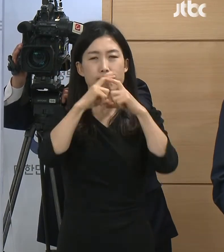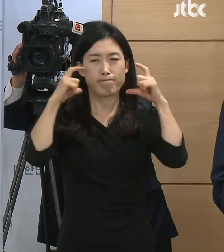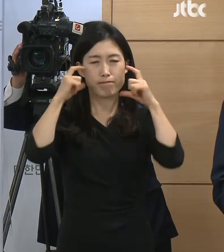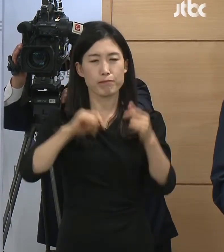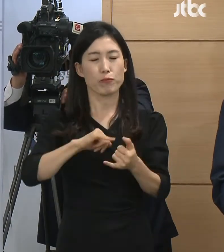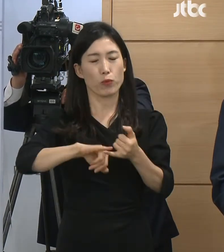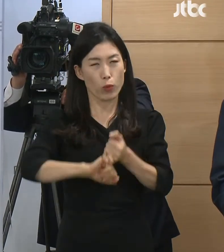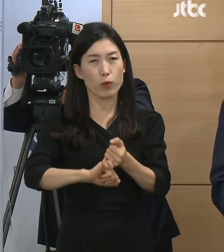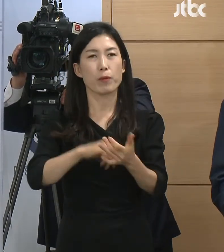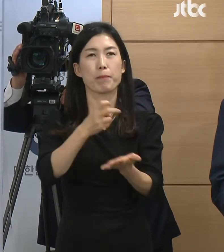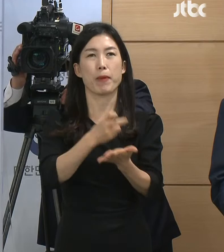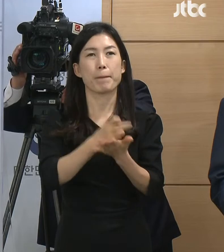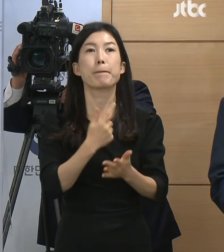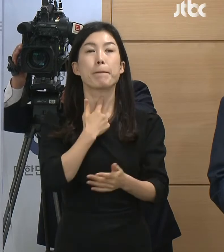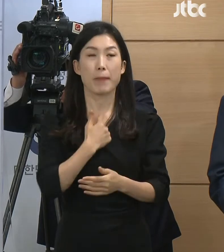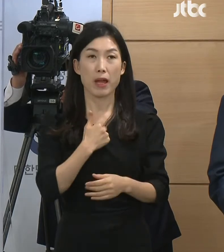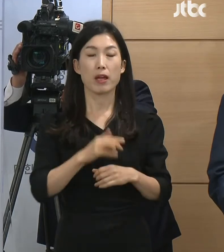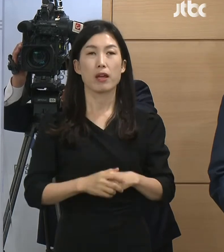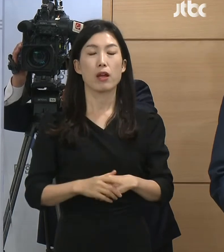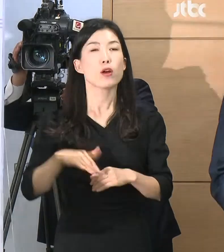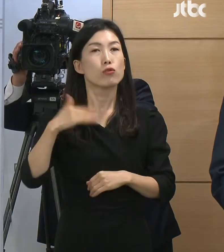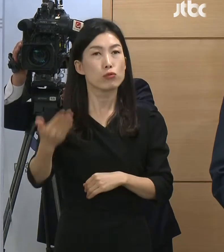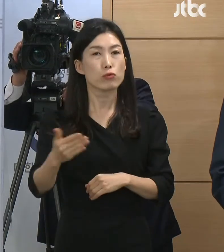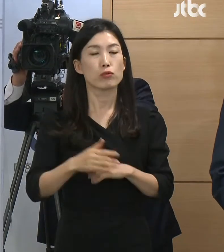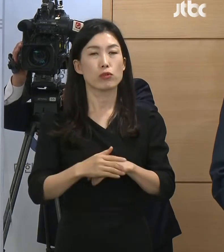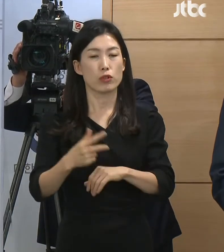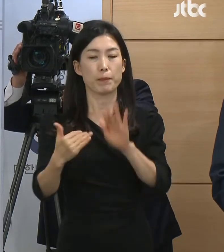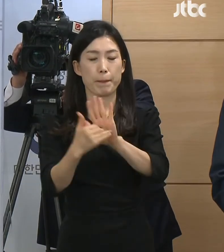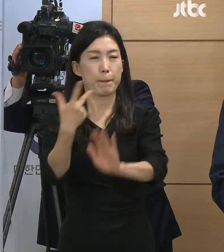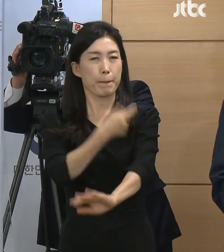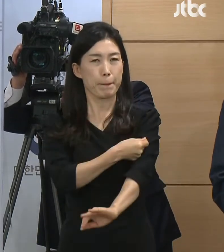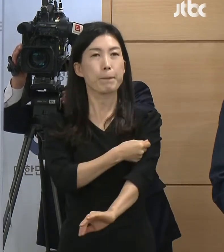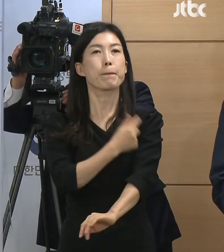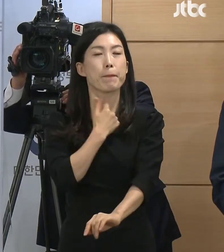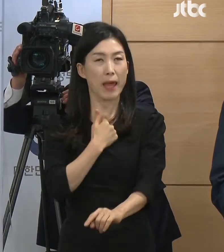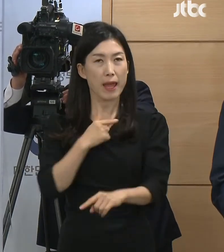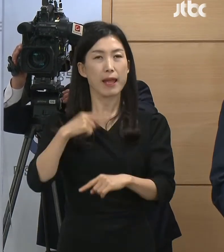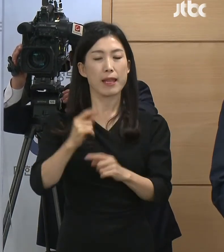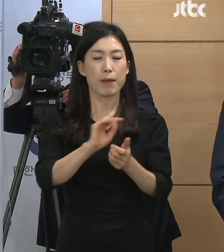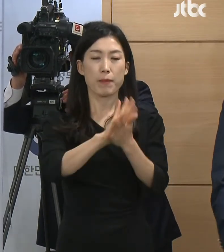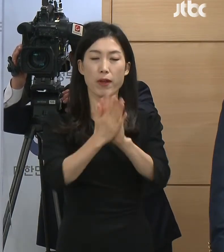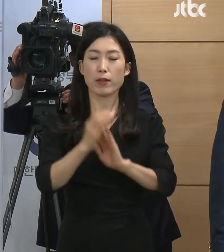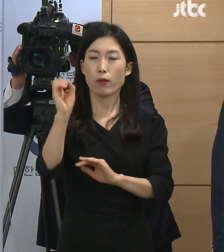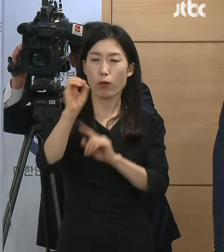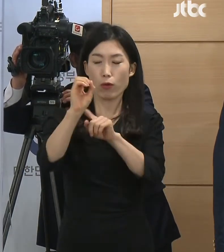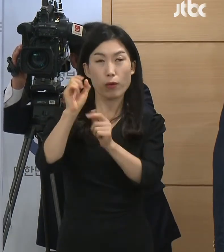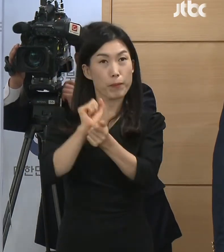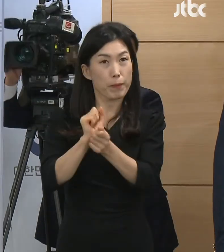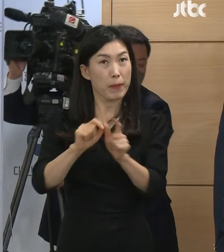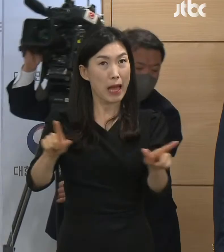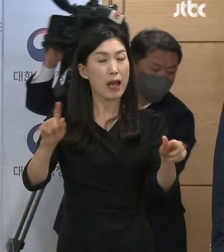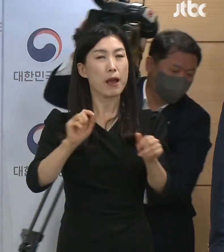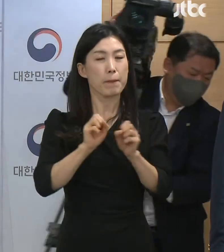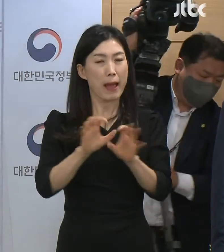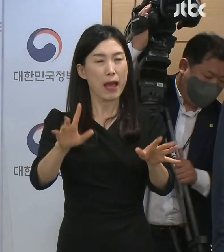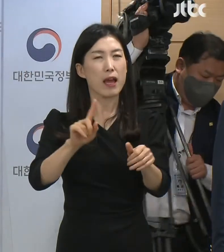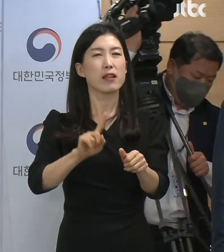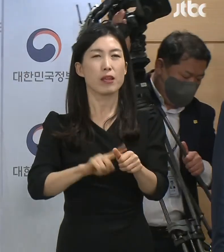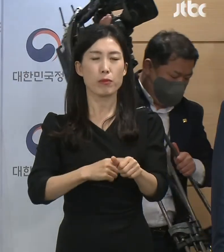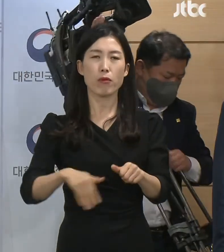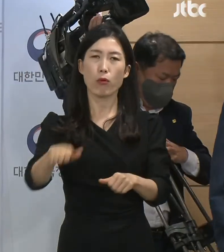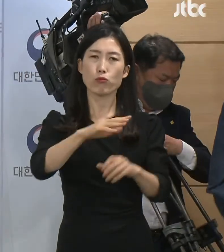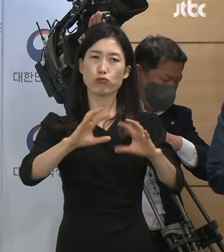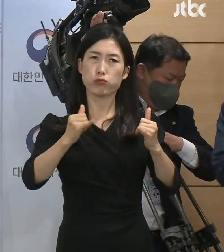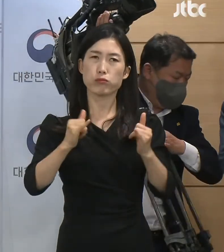이후 예방접종 시행과 오미크론 유행을 거치면서 전반적인 국민의 면역 수준과